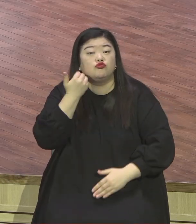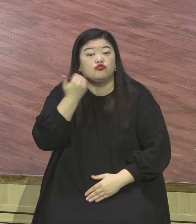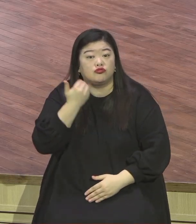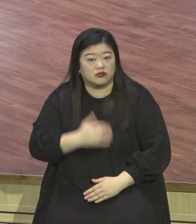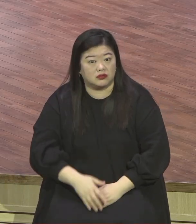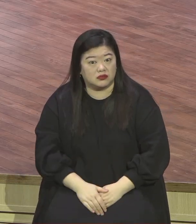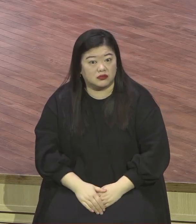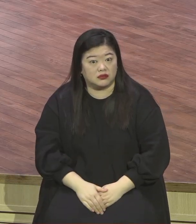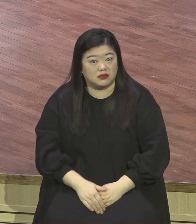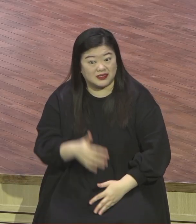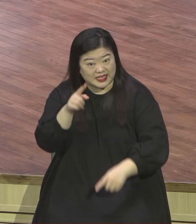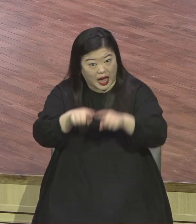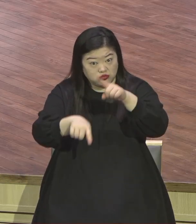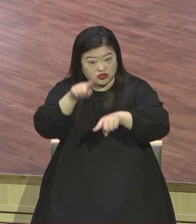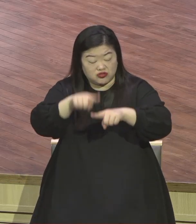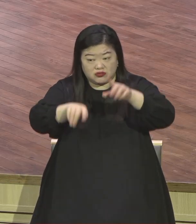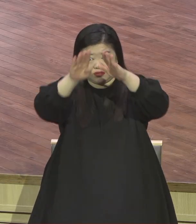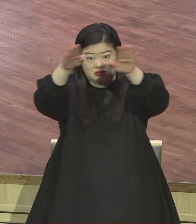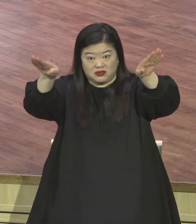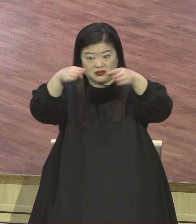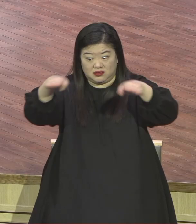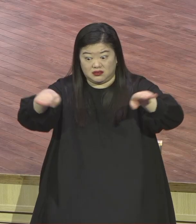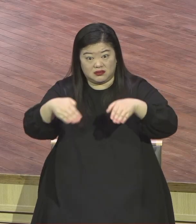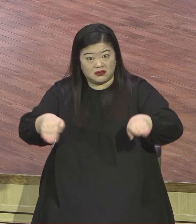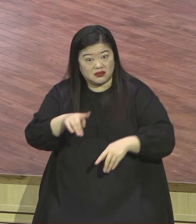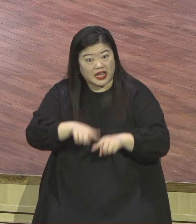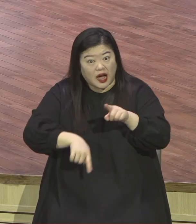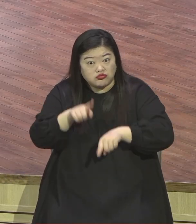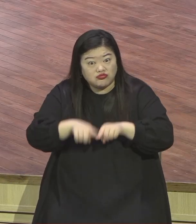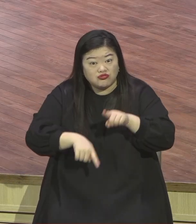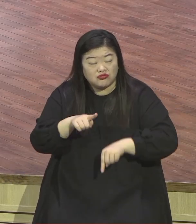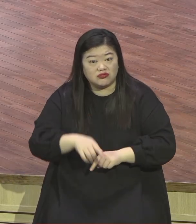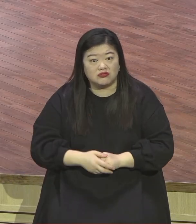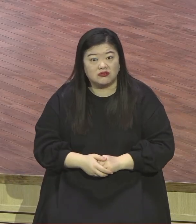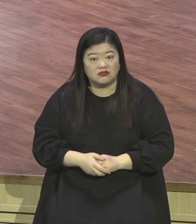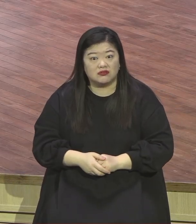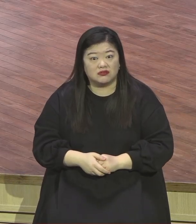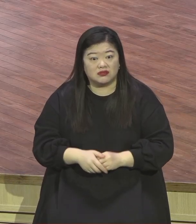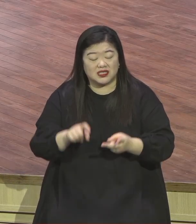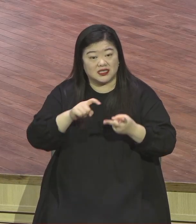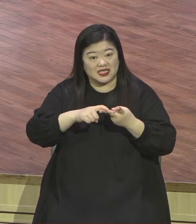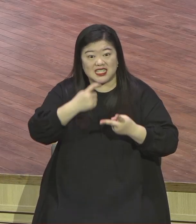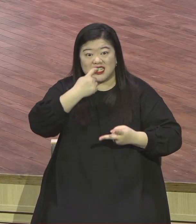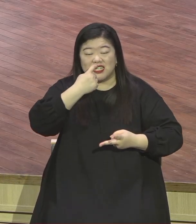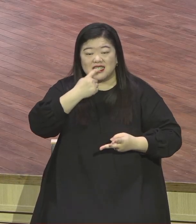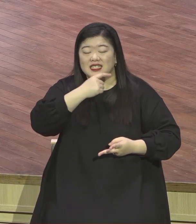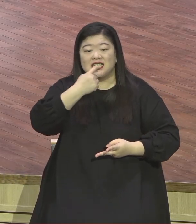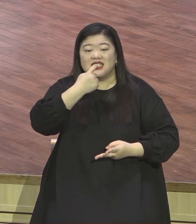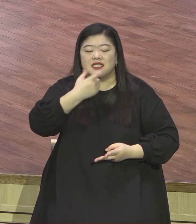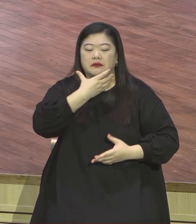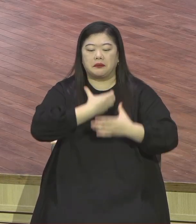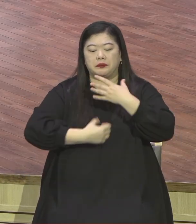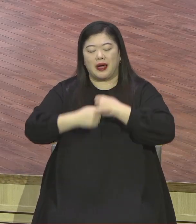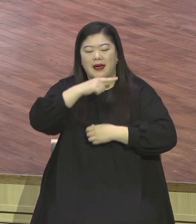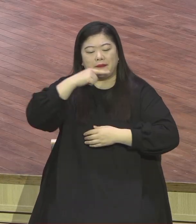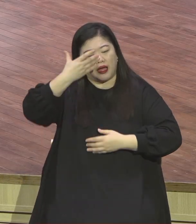크리마스 뭡니까 케롤 이것이 크리스마스 분위기를 내는 탑스리예요